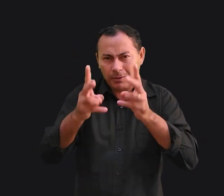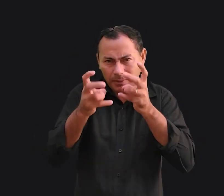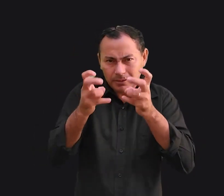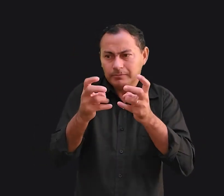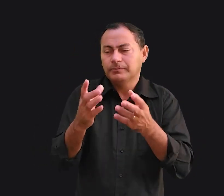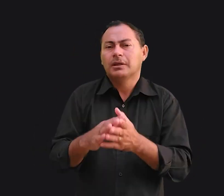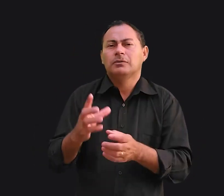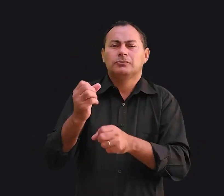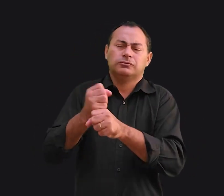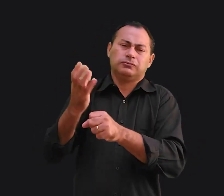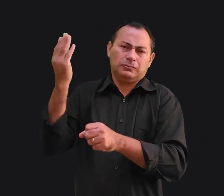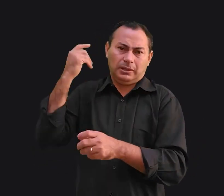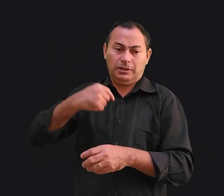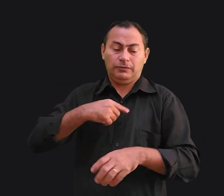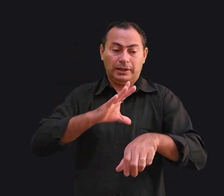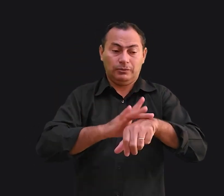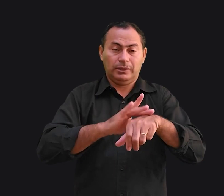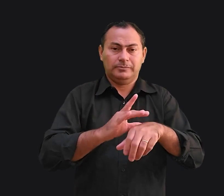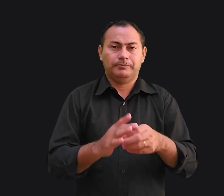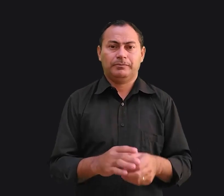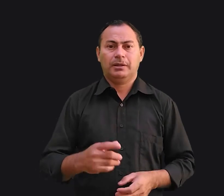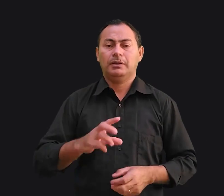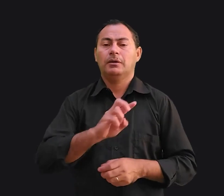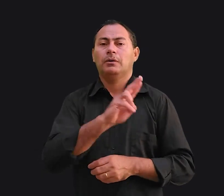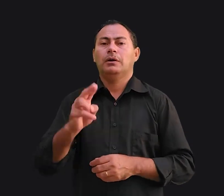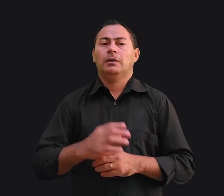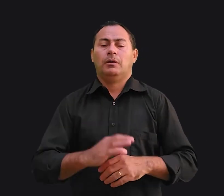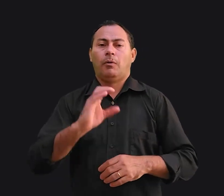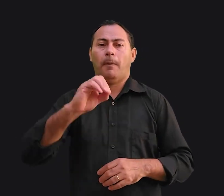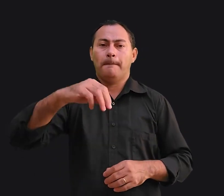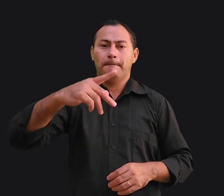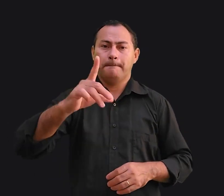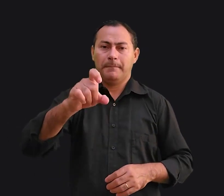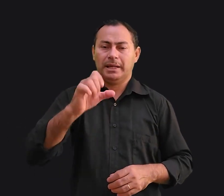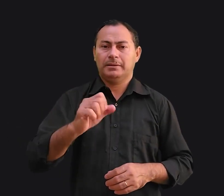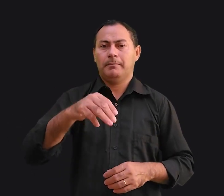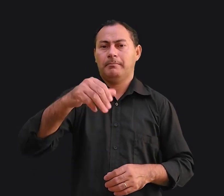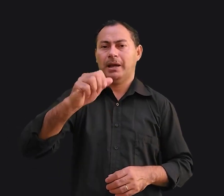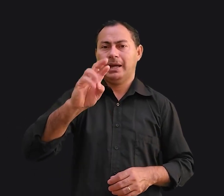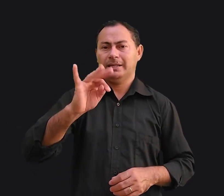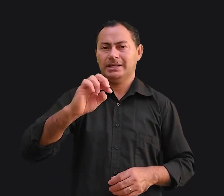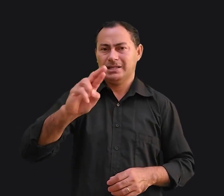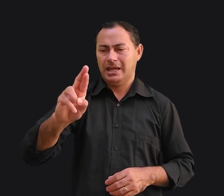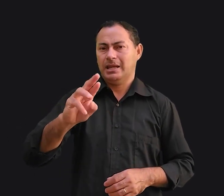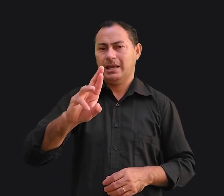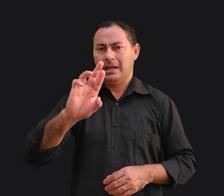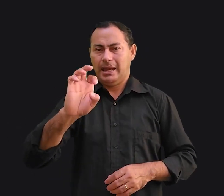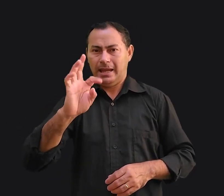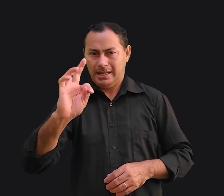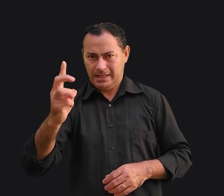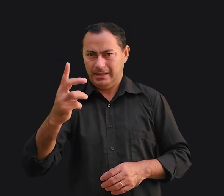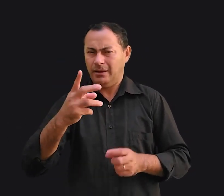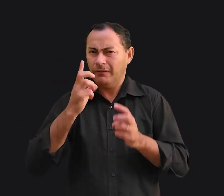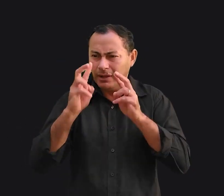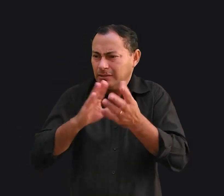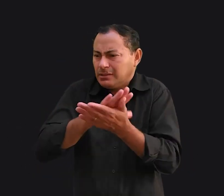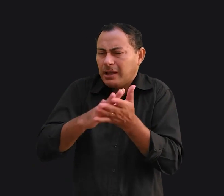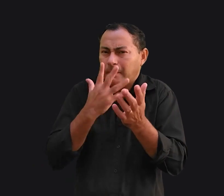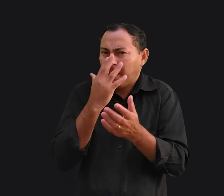Percebi isso há muito tempo quando fiquei doente. Isso chama-se complexo de mártir. E você já reparou que ninguém parece